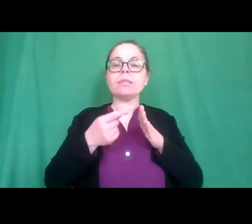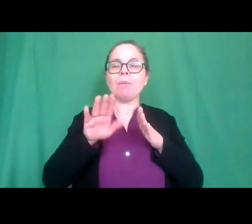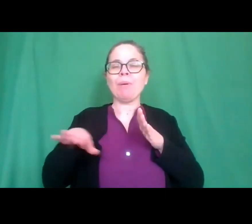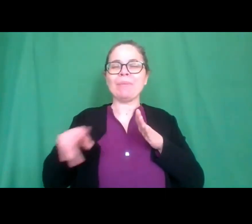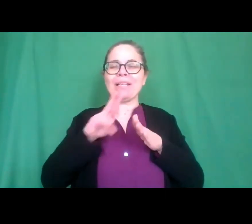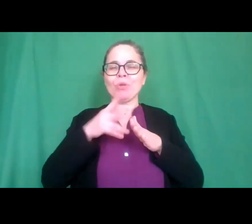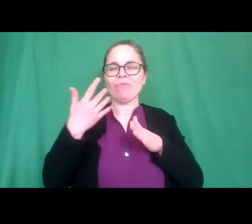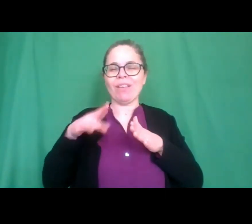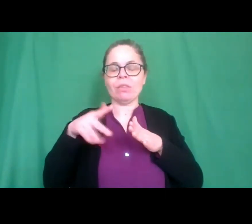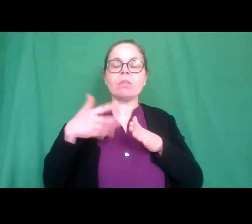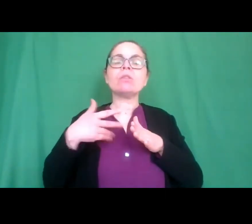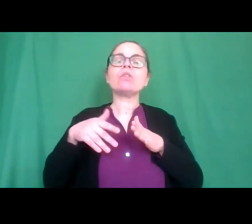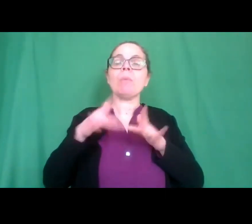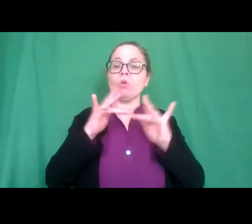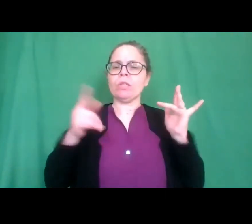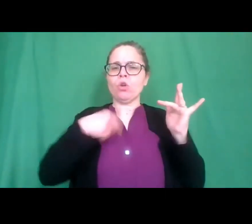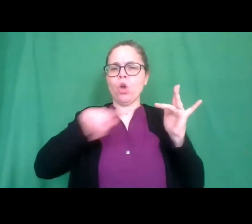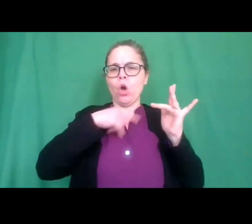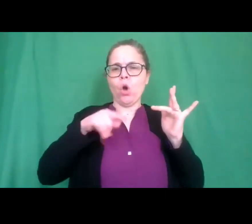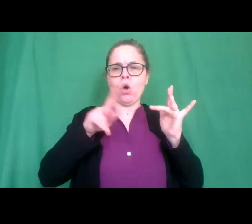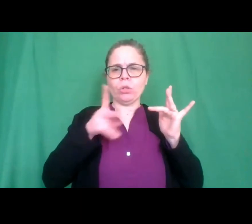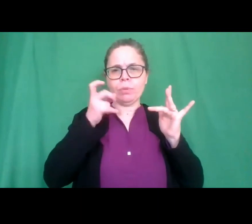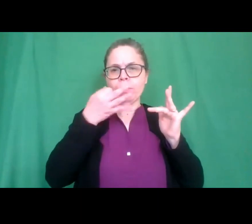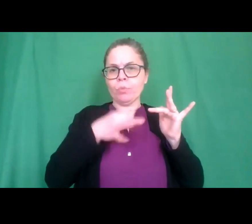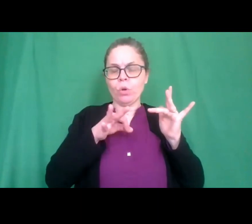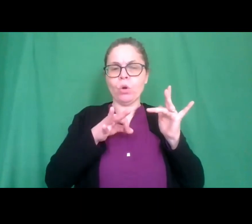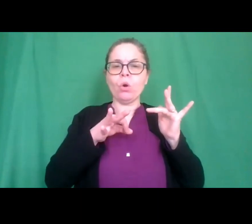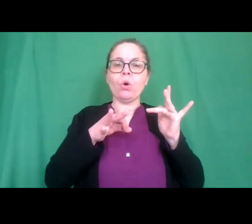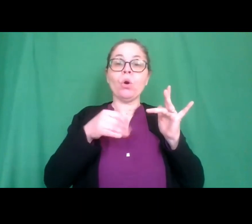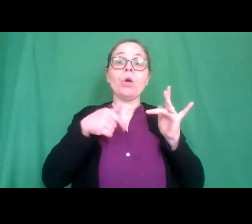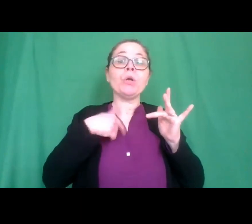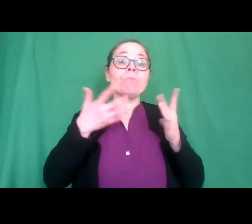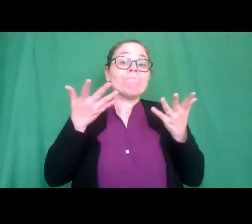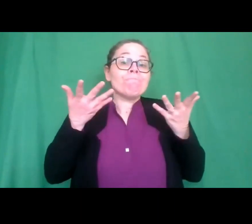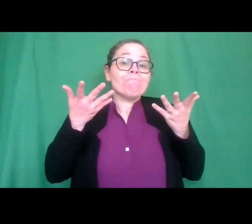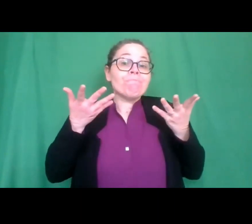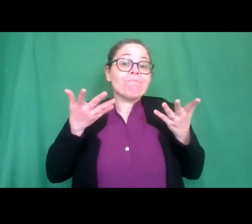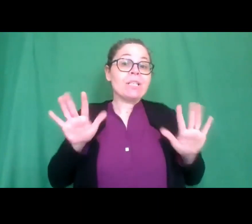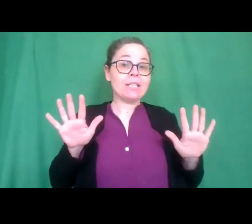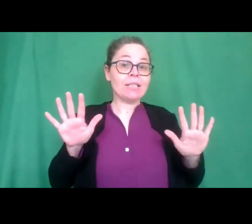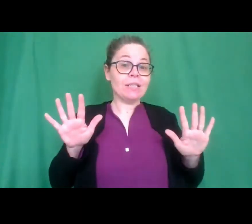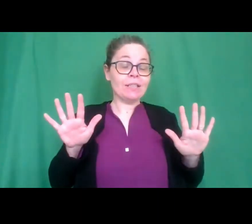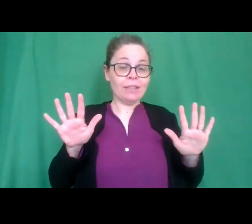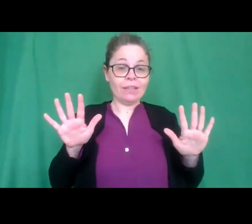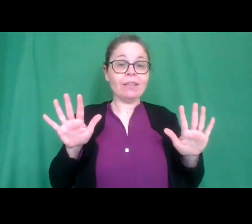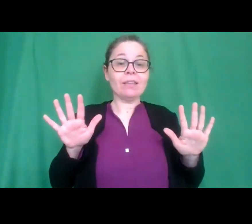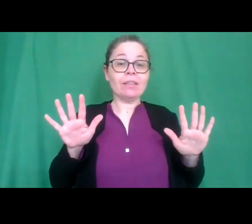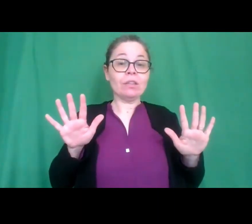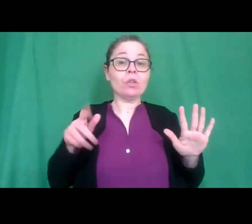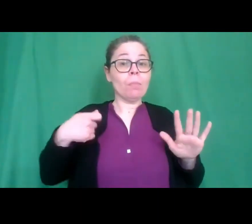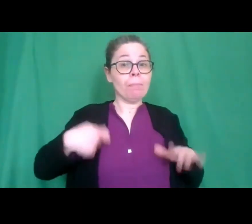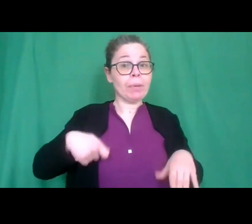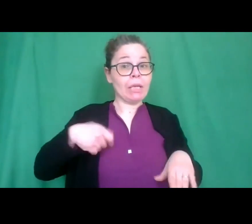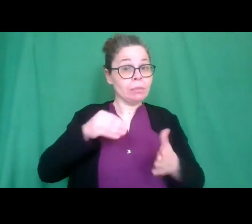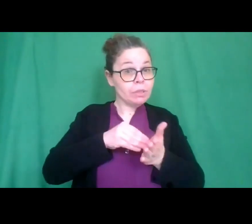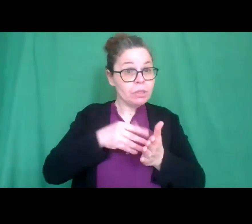eh nel nostro sito e con questo io ho concluso eh preside se ci sei